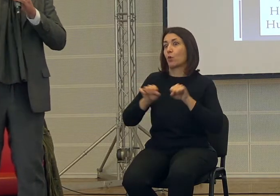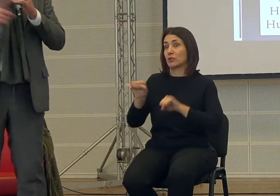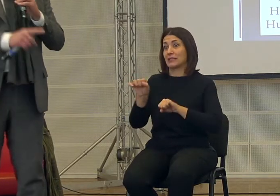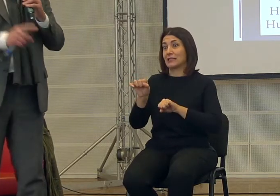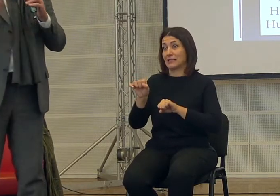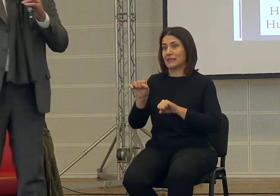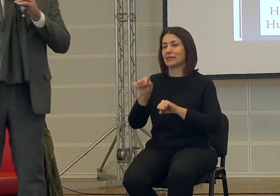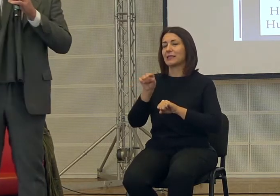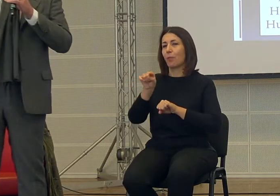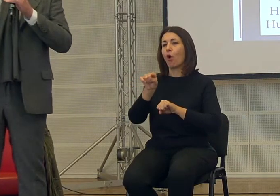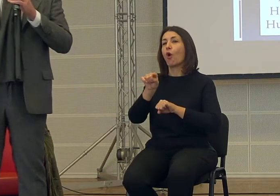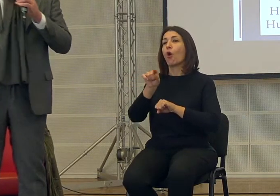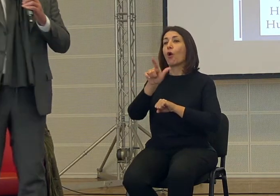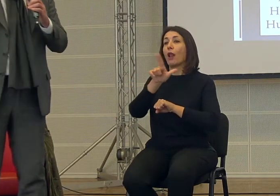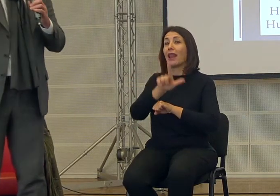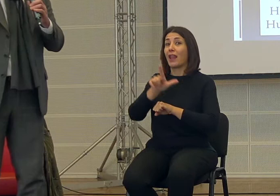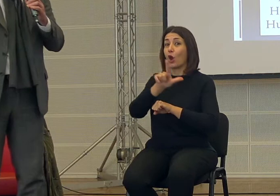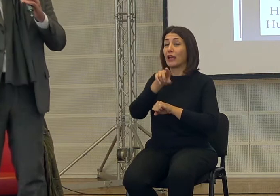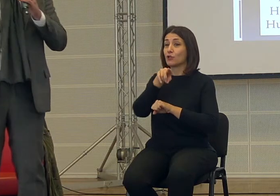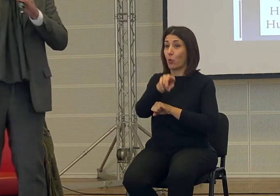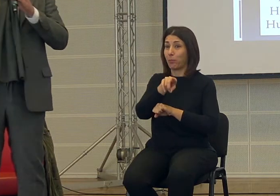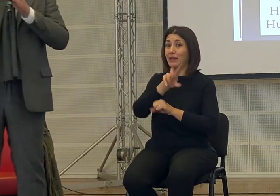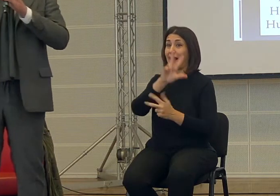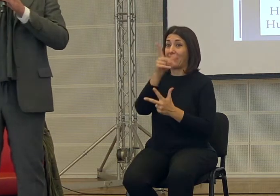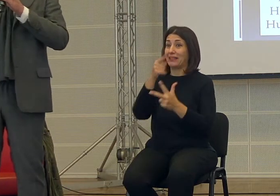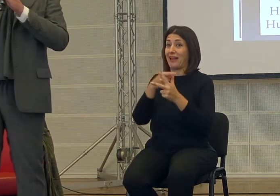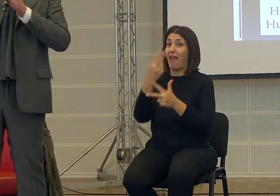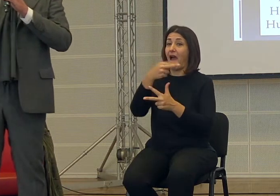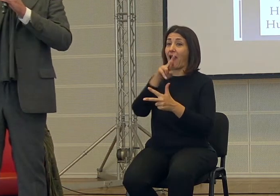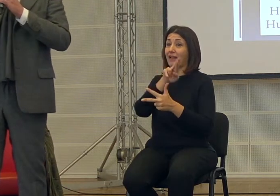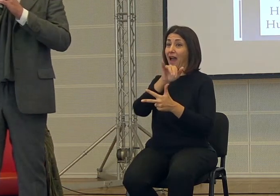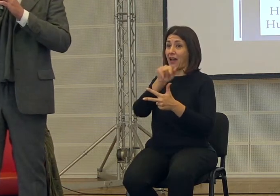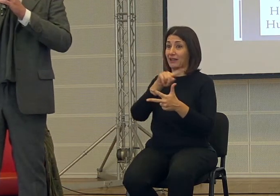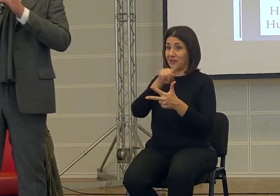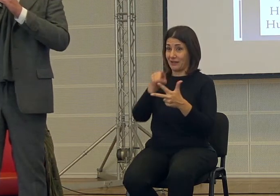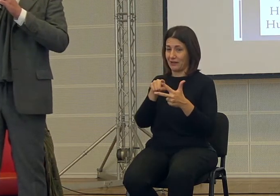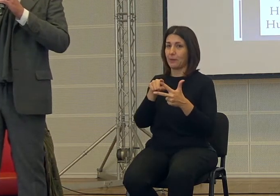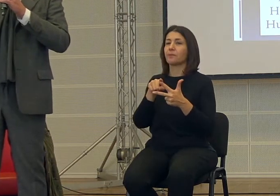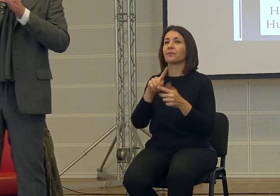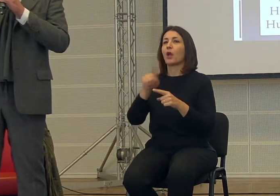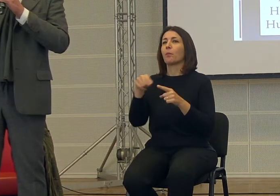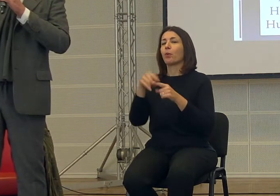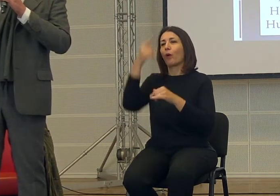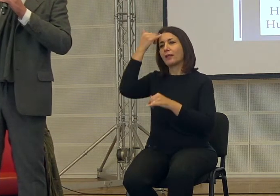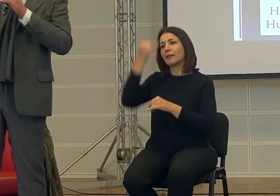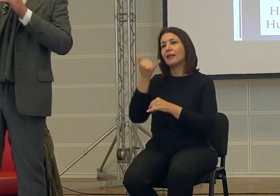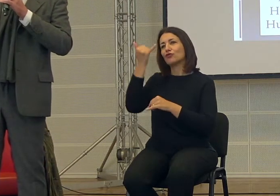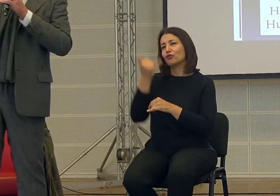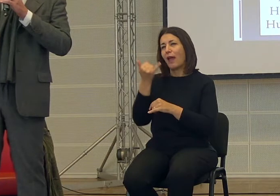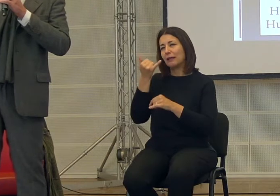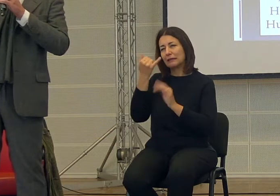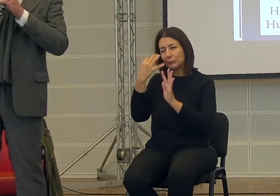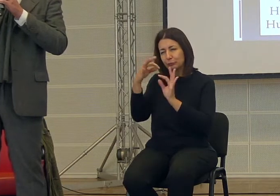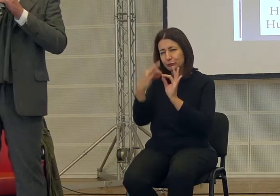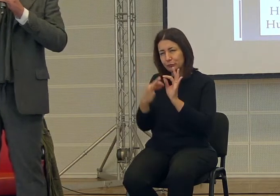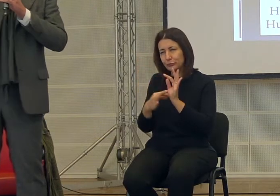i libri di Lorenzo Pinna e la trilogia di Arari, ma anche questa intelligente e dettagliatissima bibliografia che la